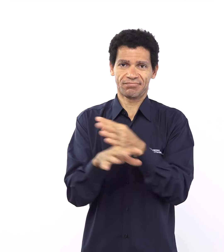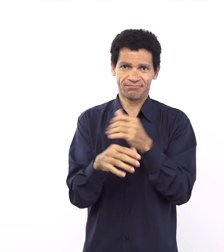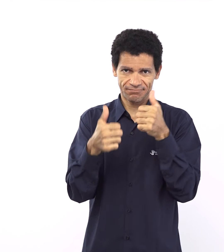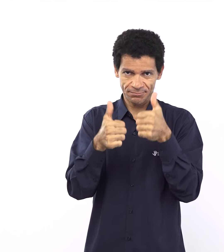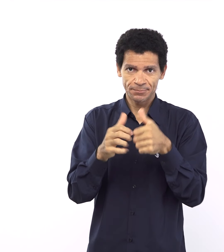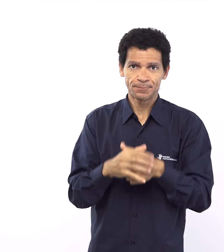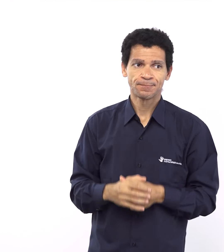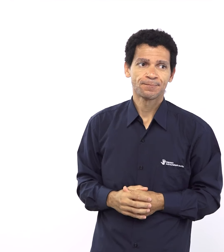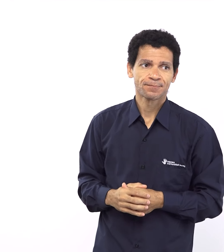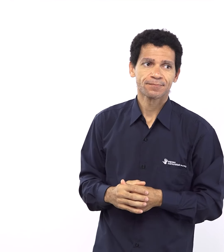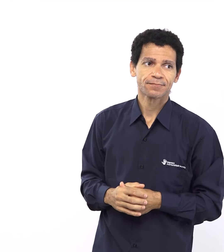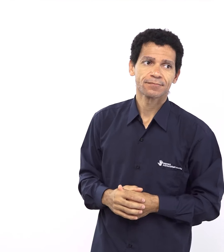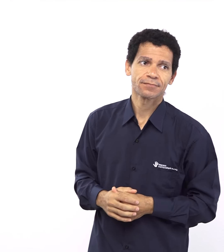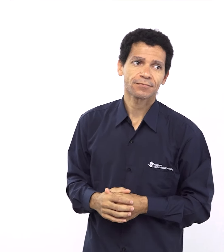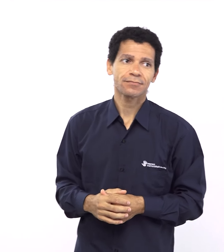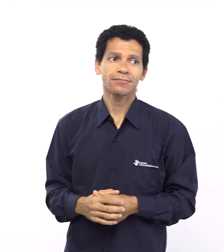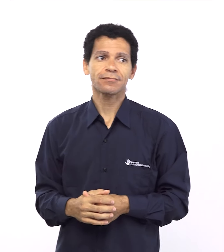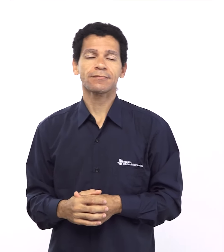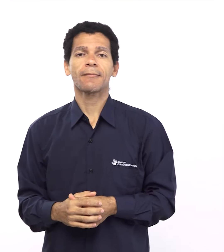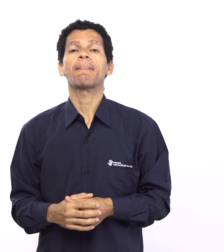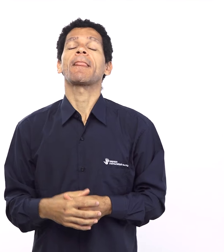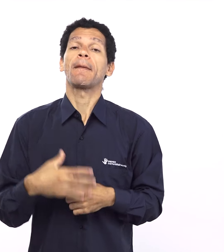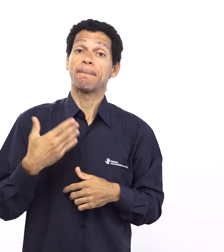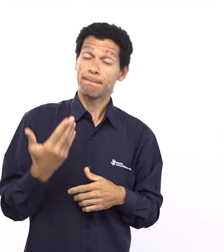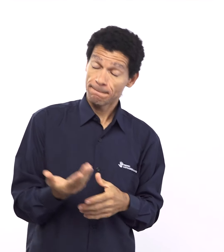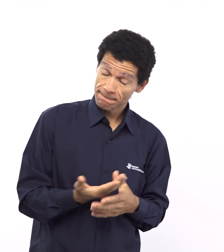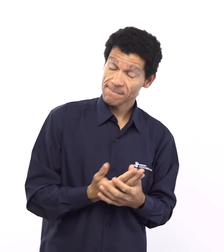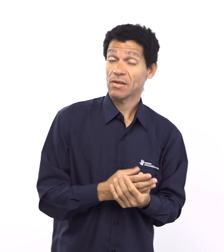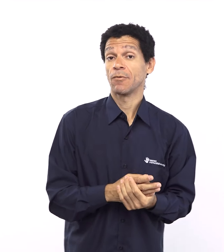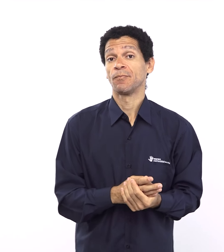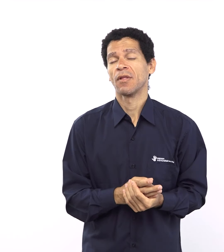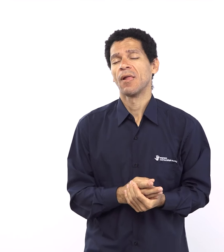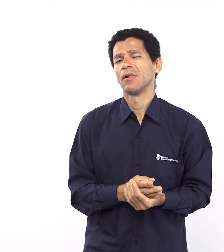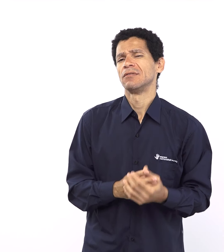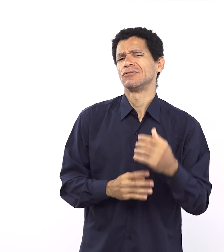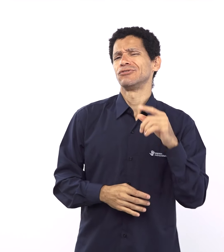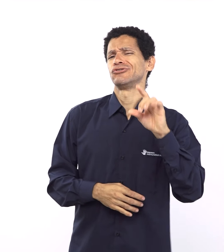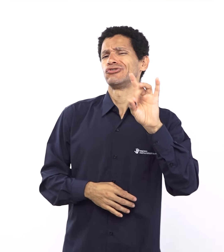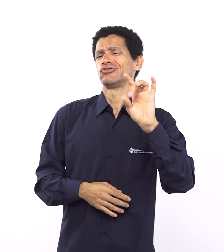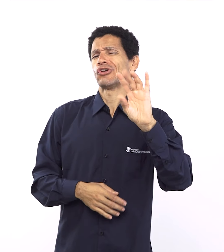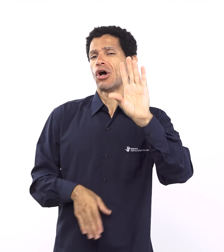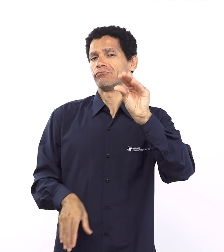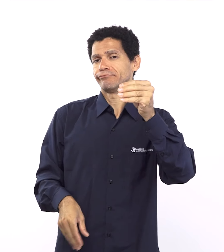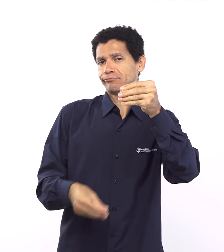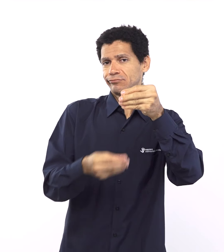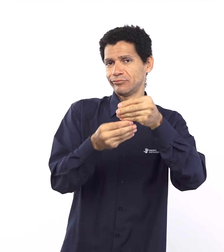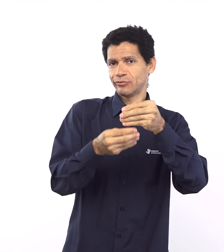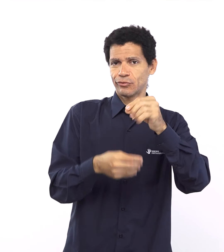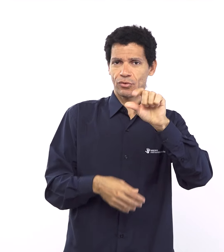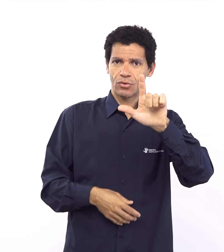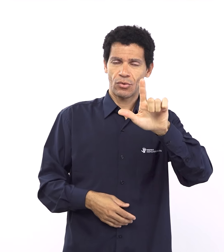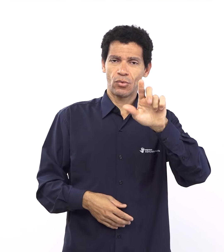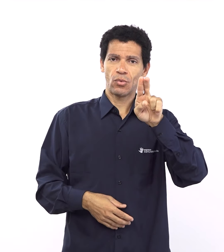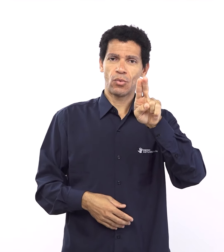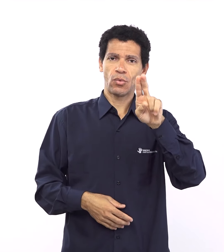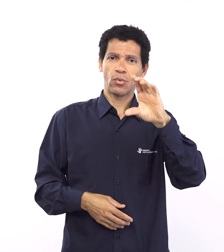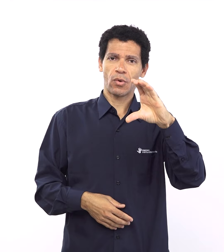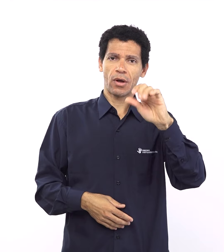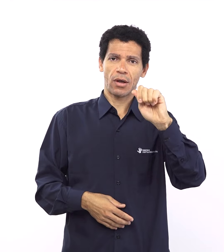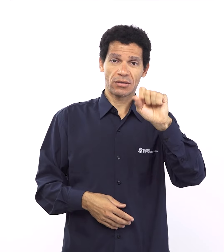uma das expectativas que a gente tem ali é de que a vontade de Deus a lei vai fazer parte interna do ser